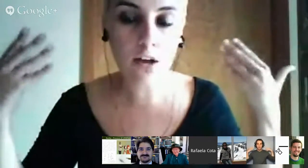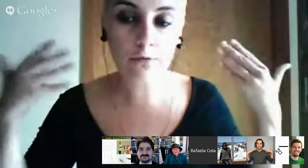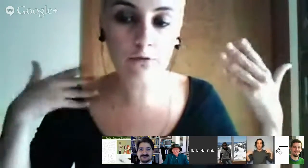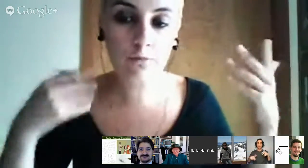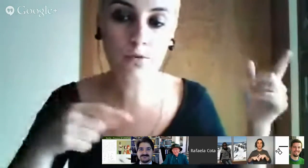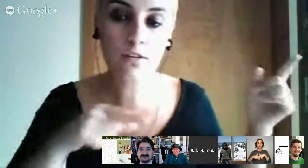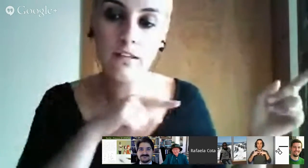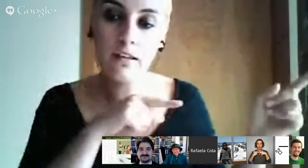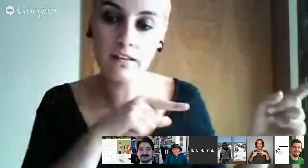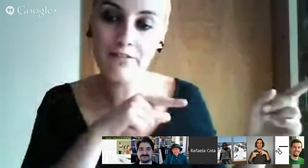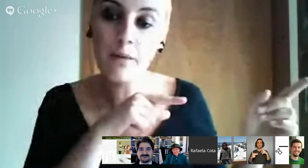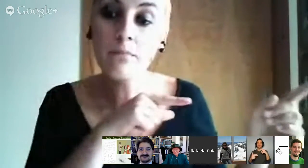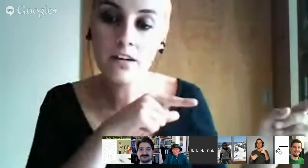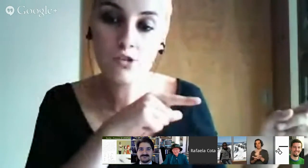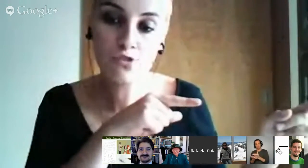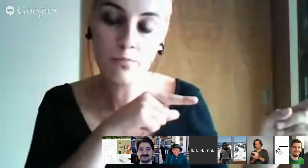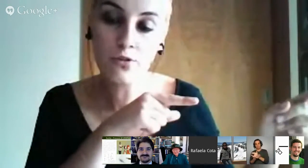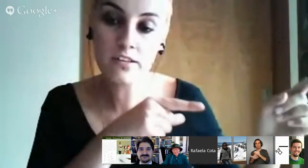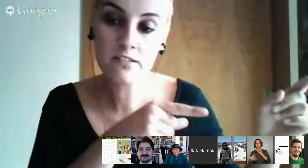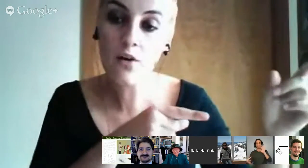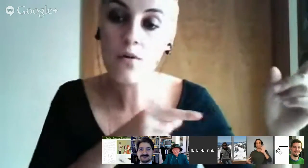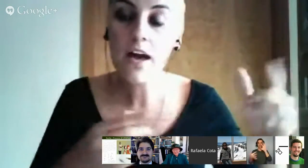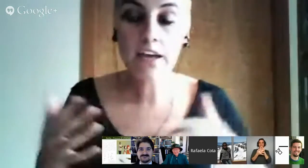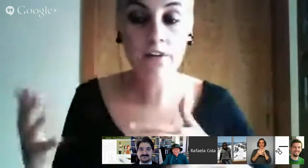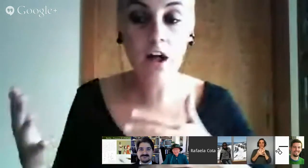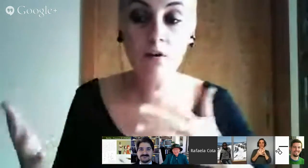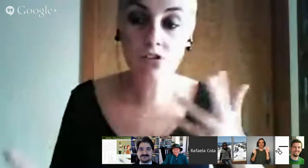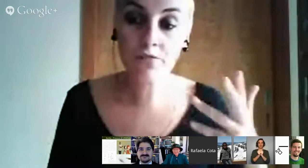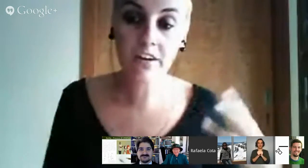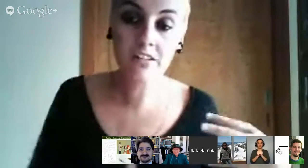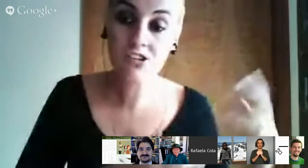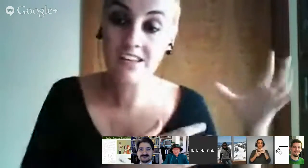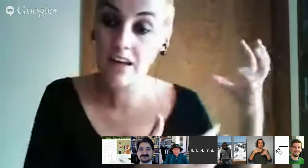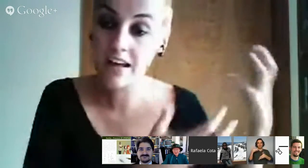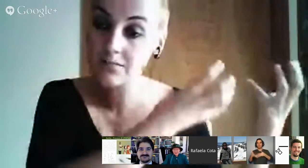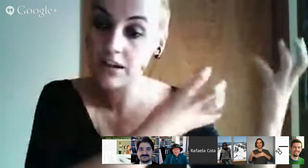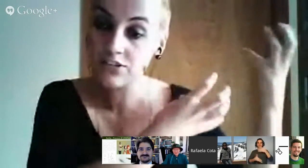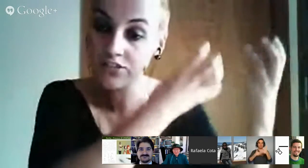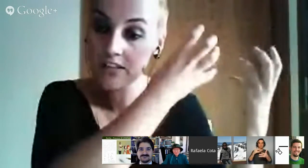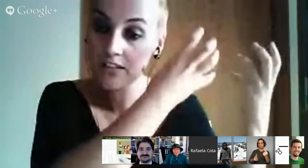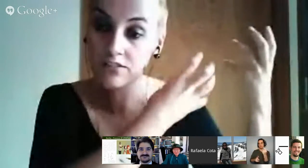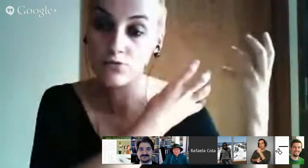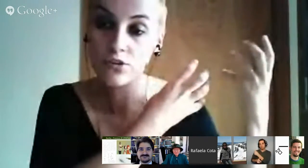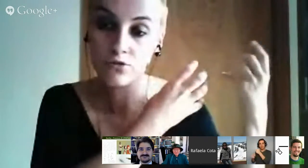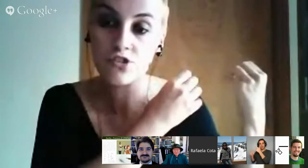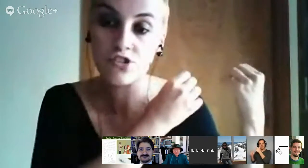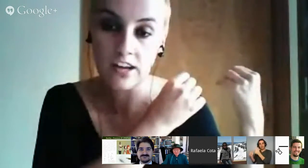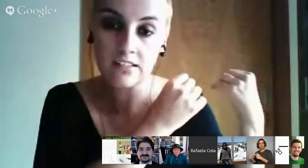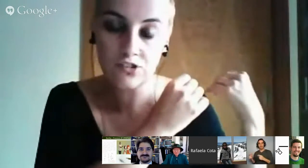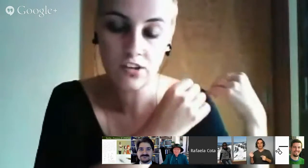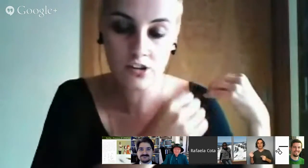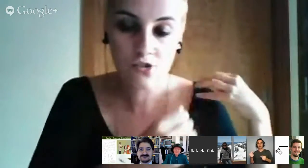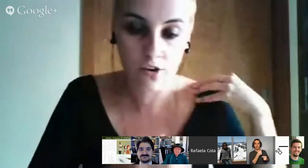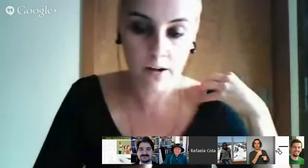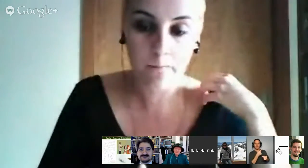que está no fundo porque haverá mecanismos de apontação e haverá algumas referências às imagens e às ilustrações que já existem na história.